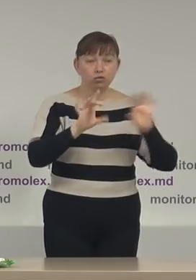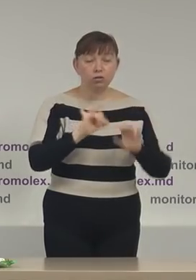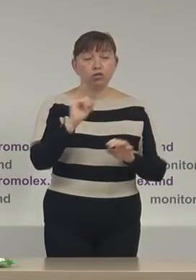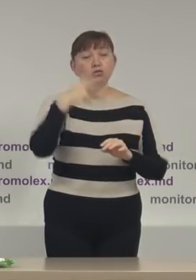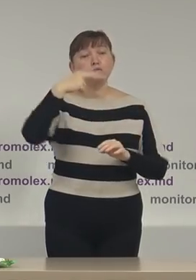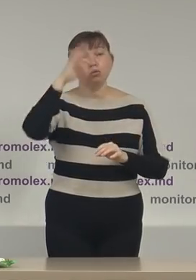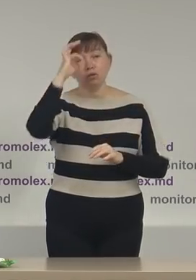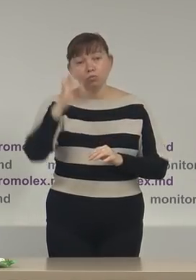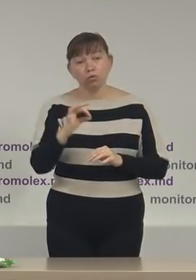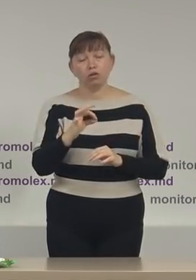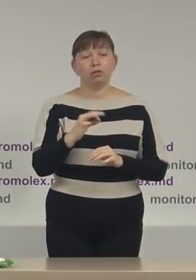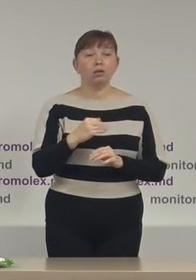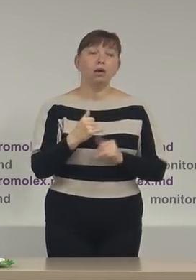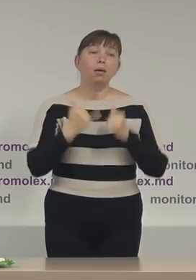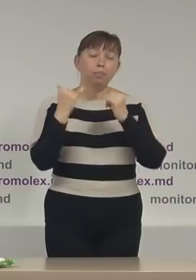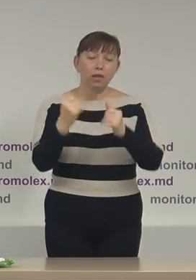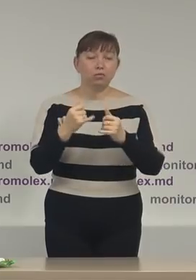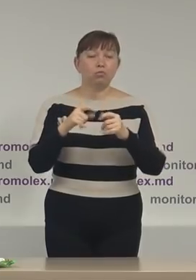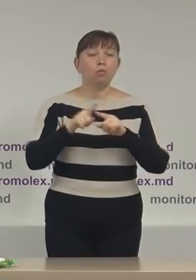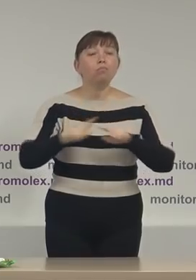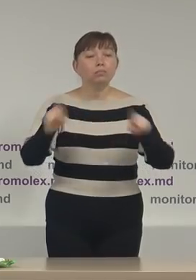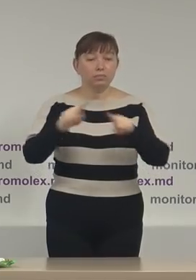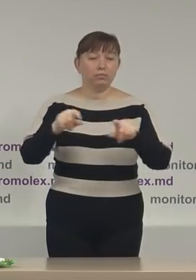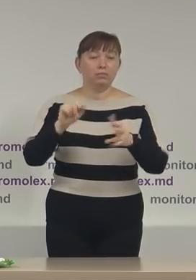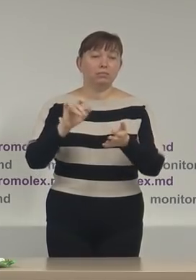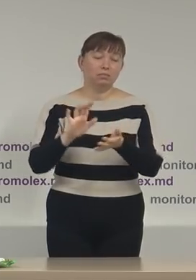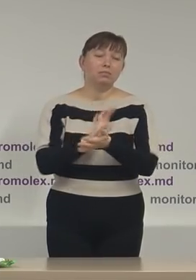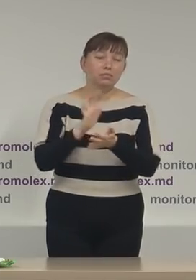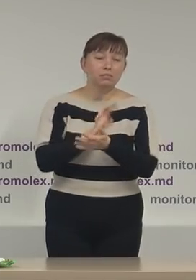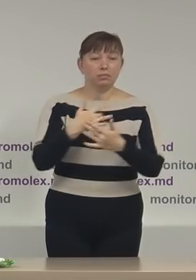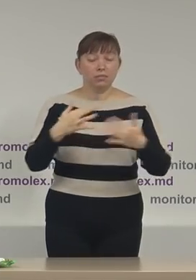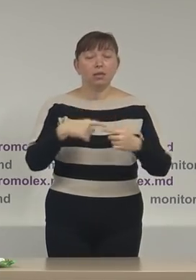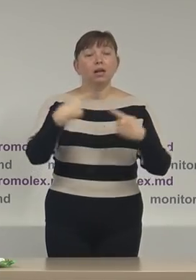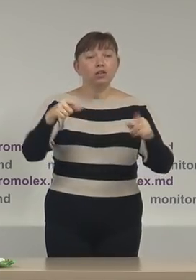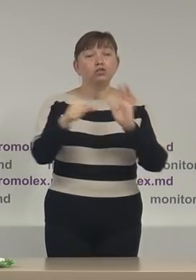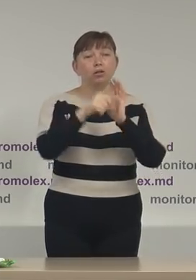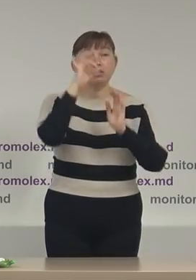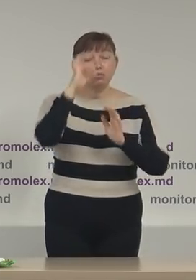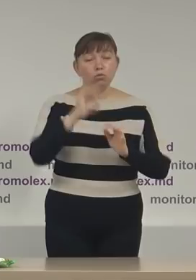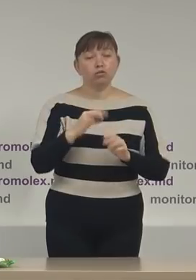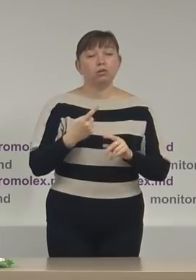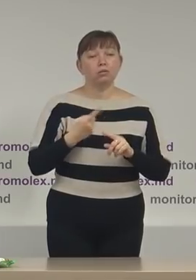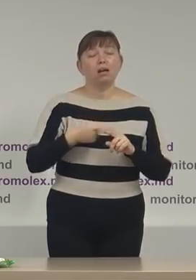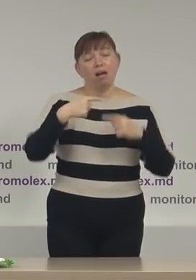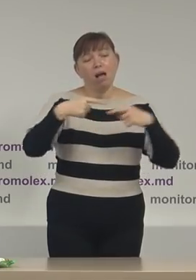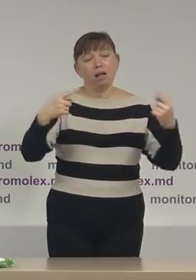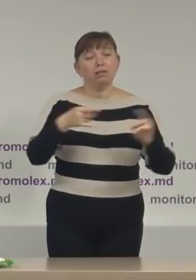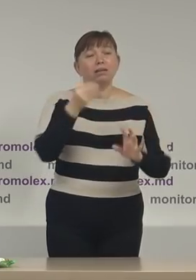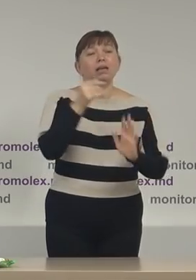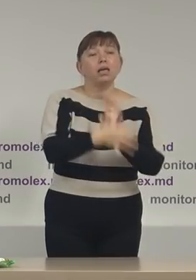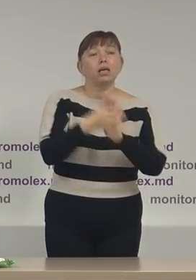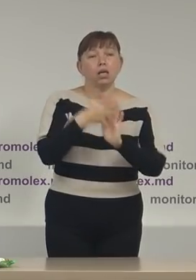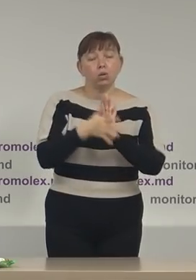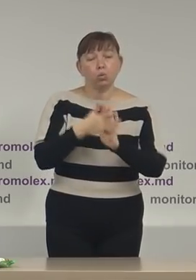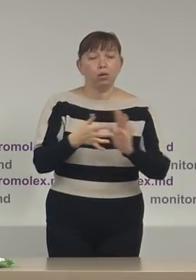de 20% pentru materiale promoționale restul 6% sunt alte tipuri de cheltuieli